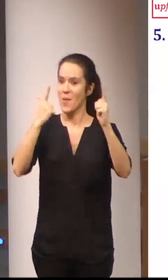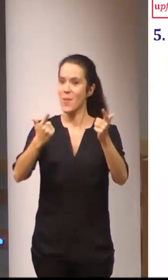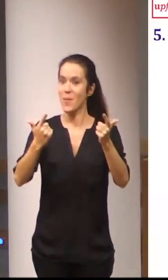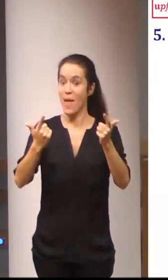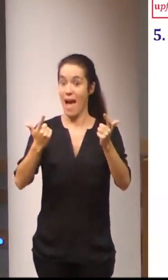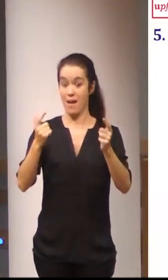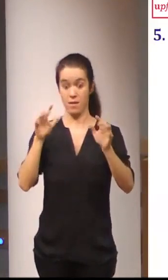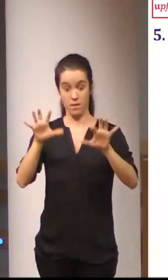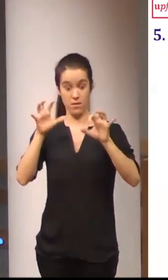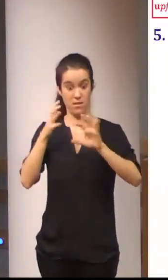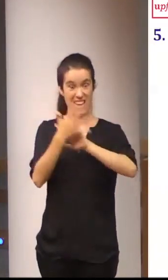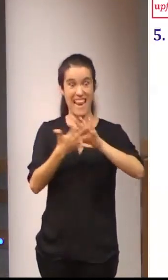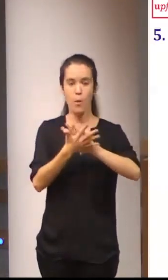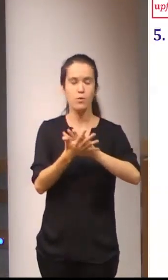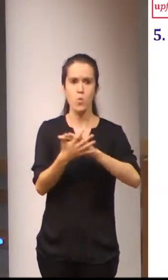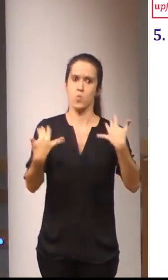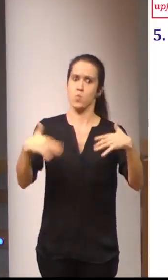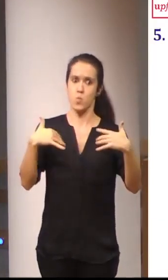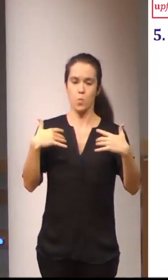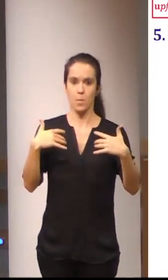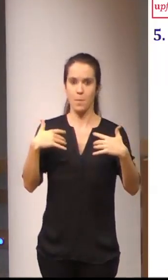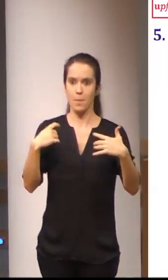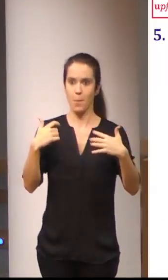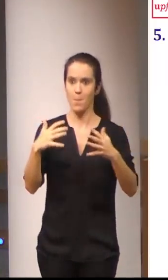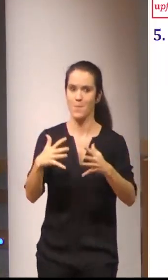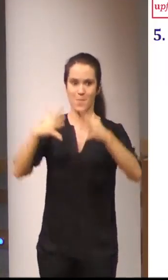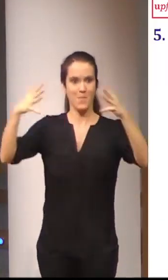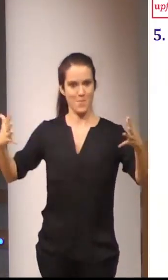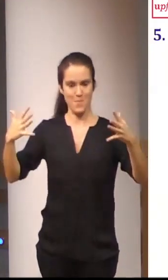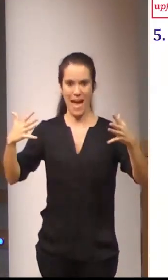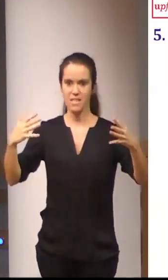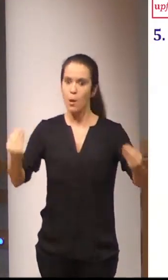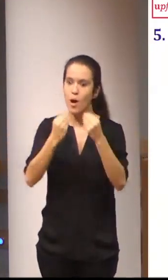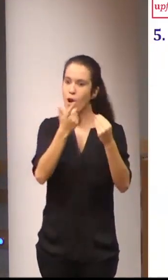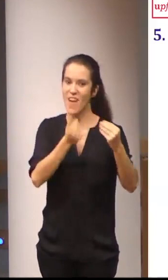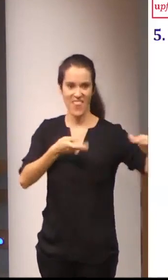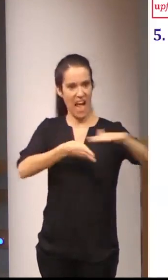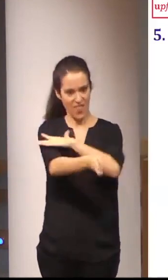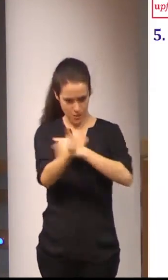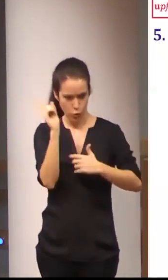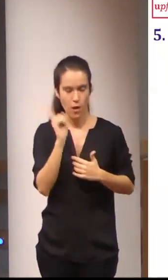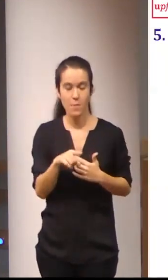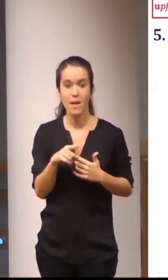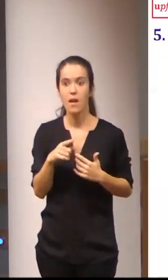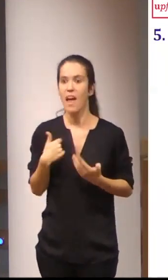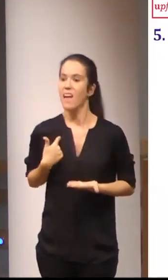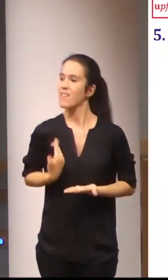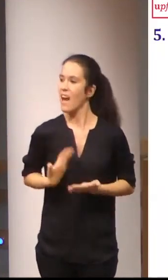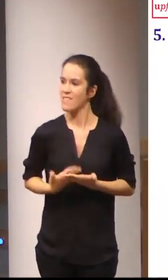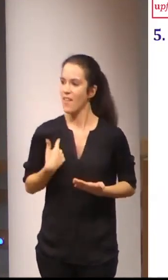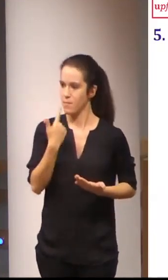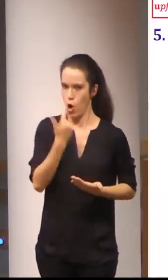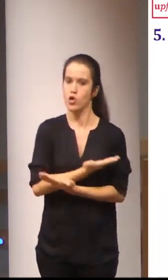las lenguas de signos han implicado un incremento una mejora de la facilidad una facilidad una garantía de la